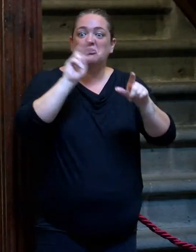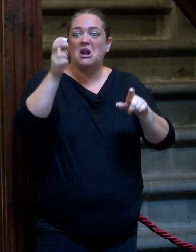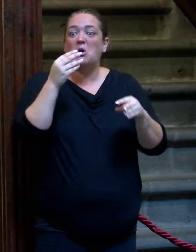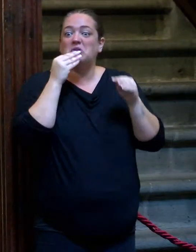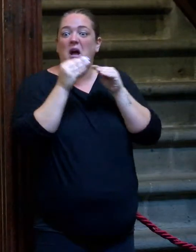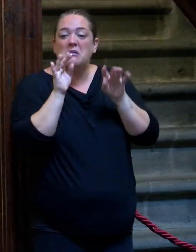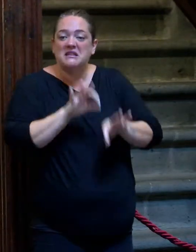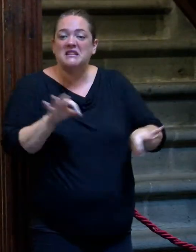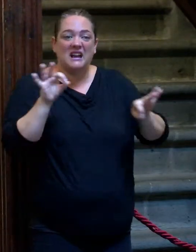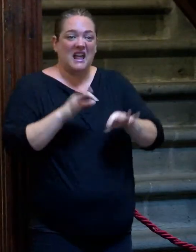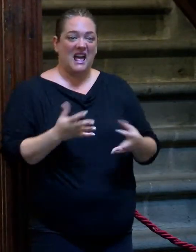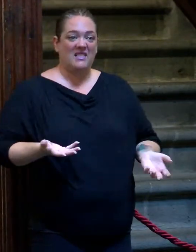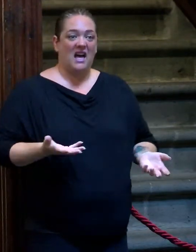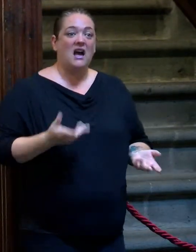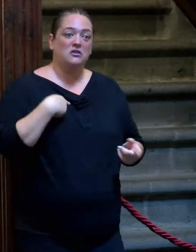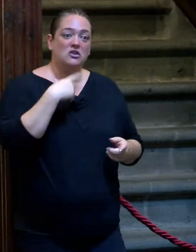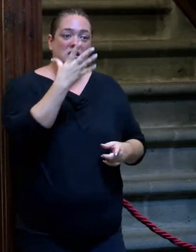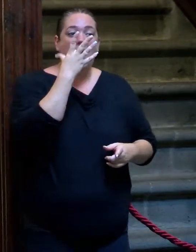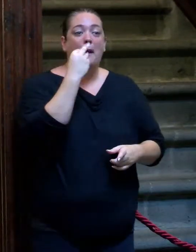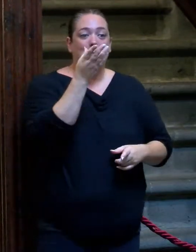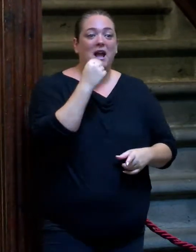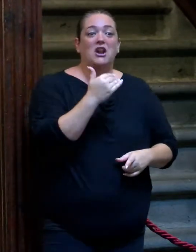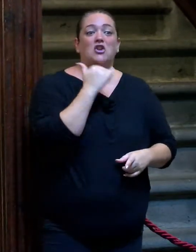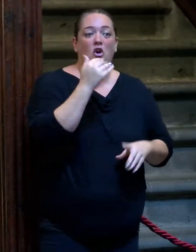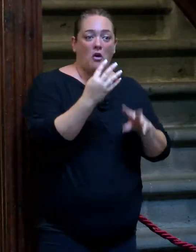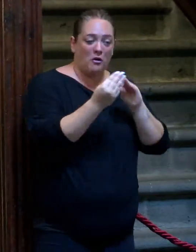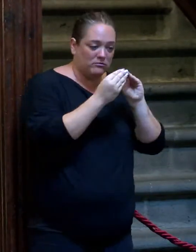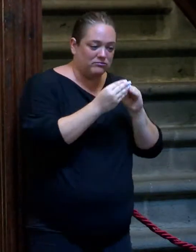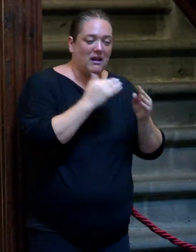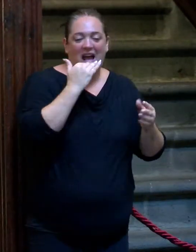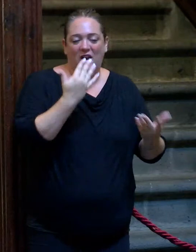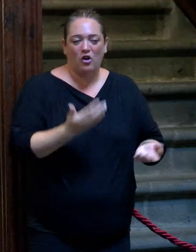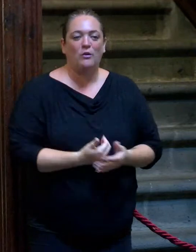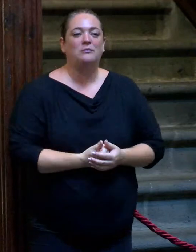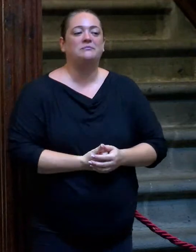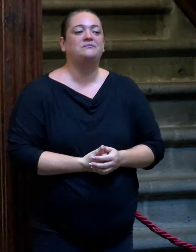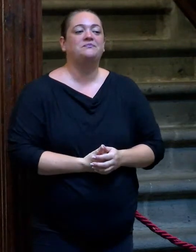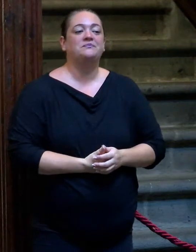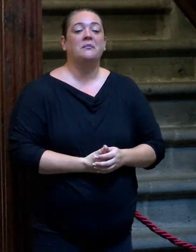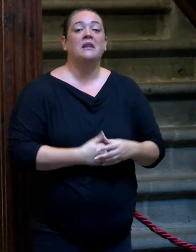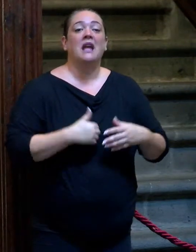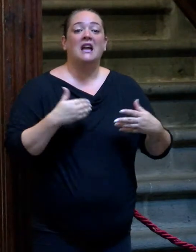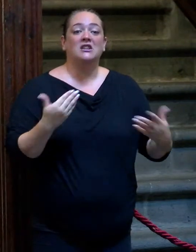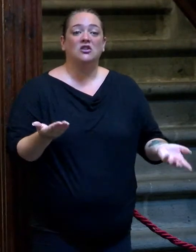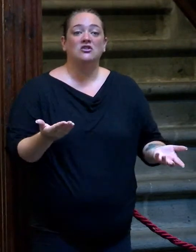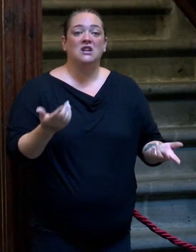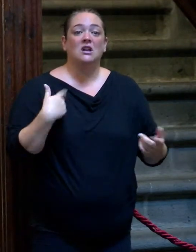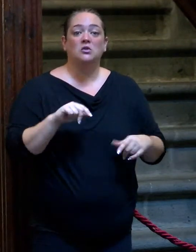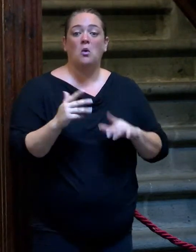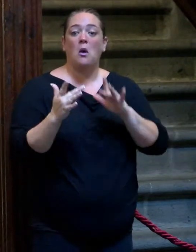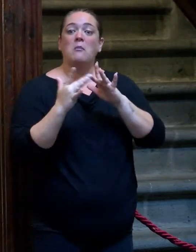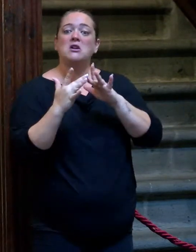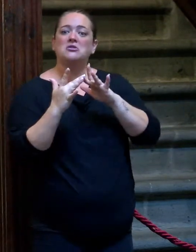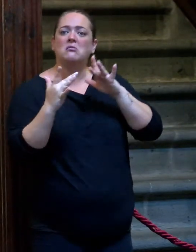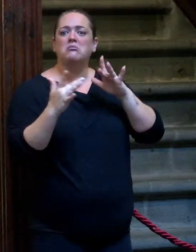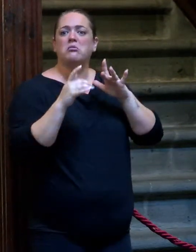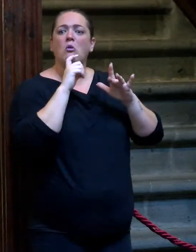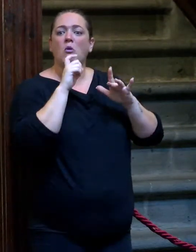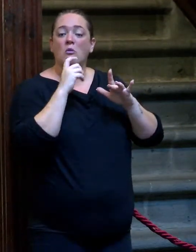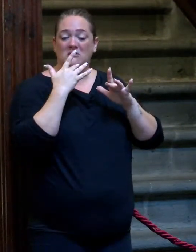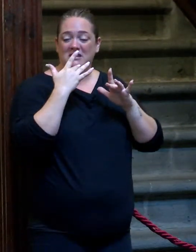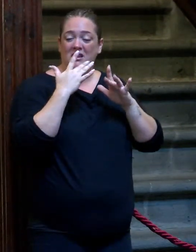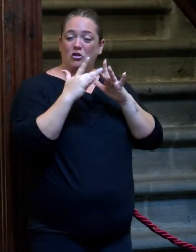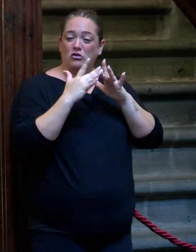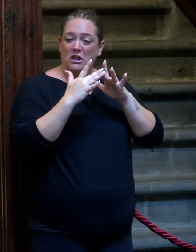el perro o la hija en la calle. Tendrá que besarme a alguien aunque sea el perro. Pues entonces, ¿cómo te vas a alejar de la gente? Cuando pierdes el contacto con la